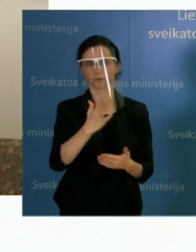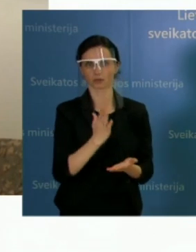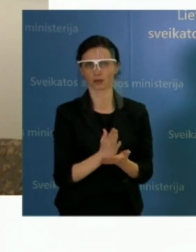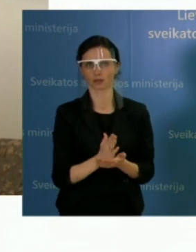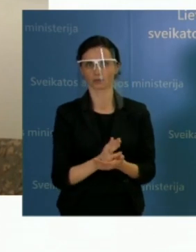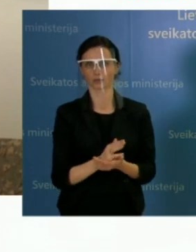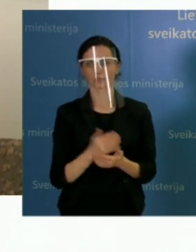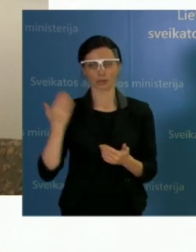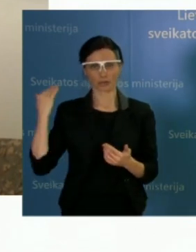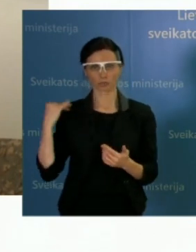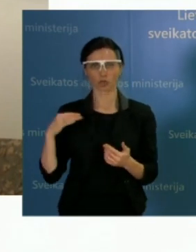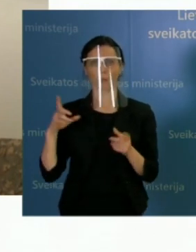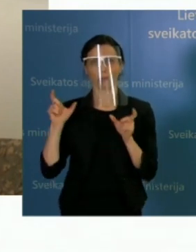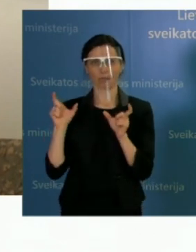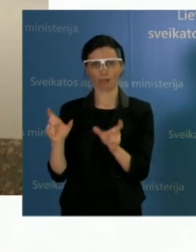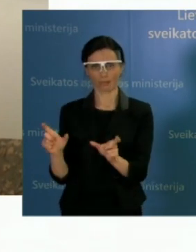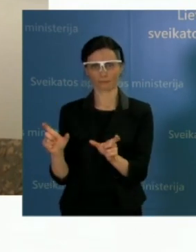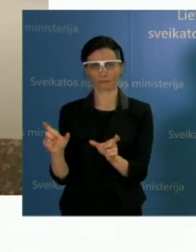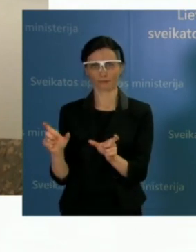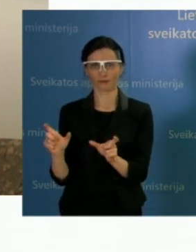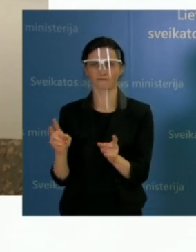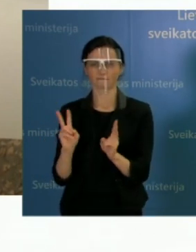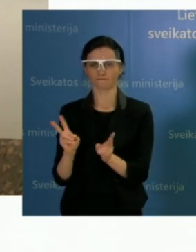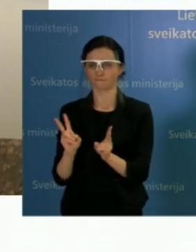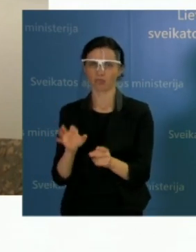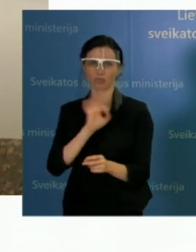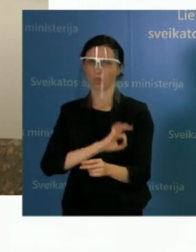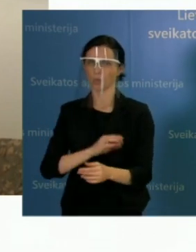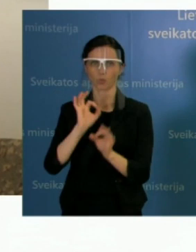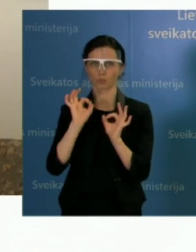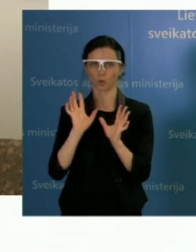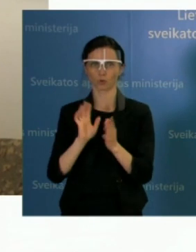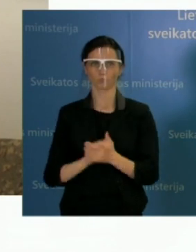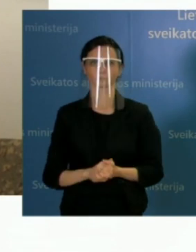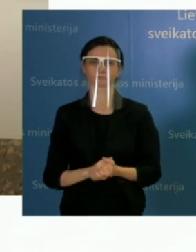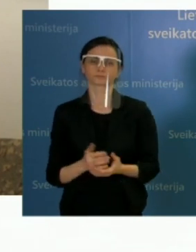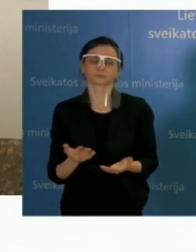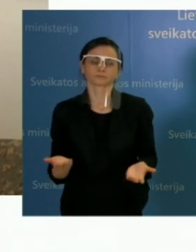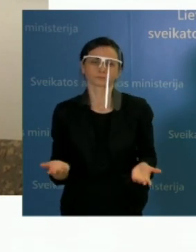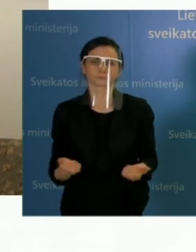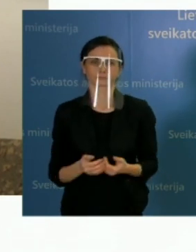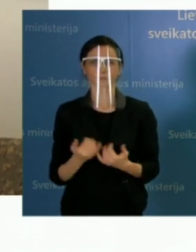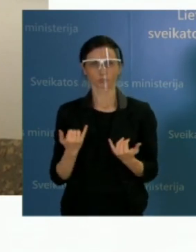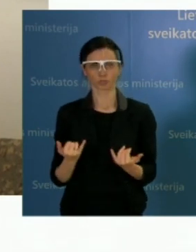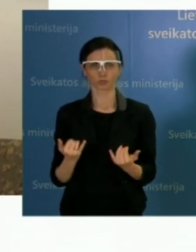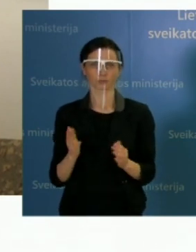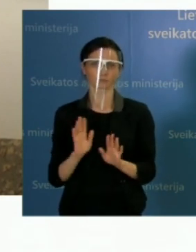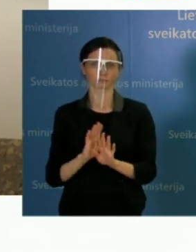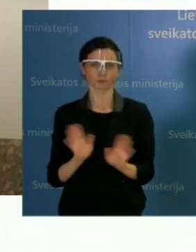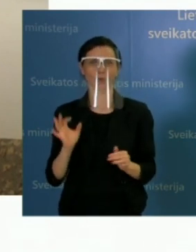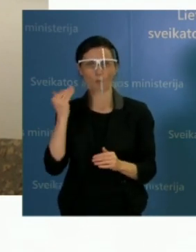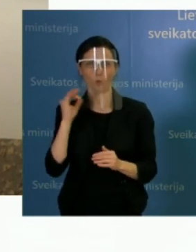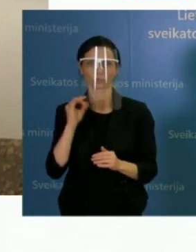įvesti paukas dėje, jie mums nedodo jokio efekto. Tai tiek būtų iš šiolių.